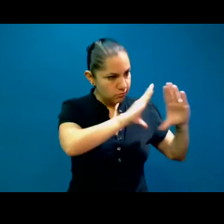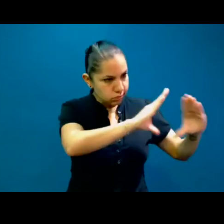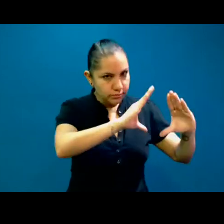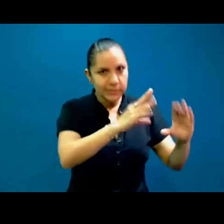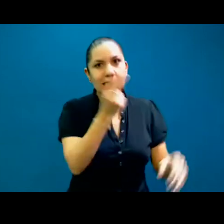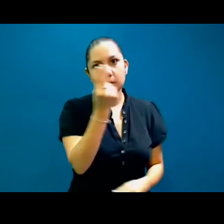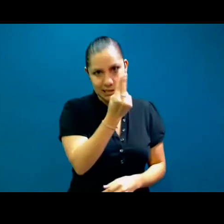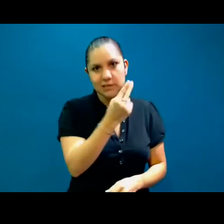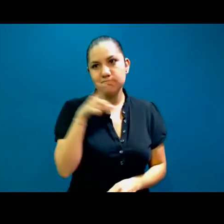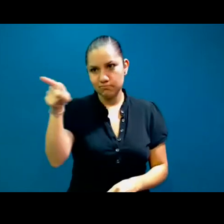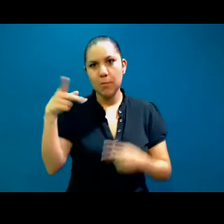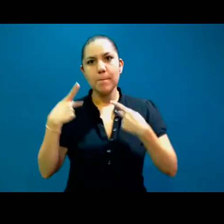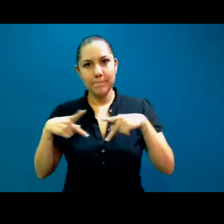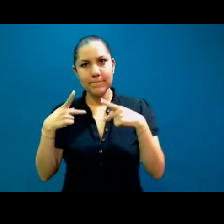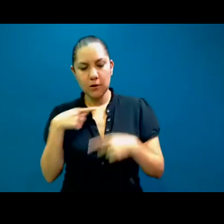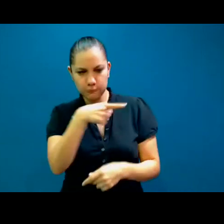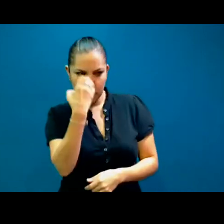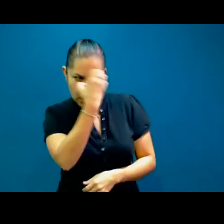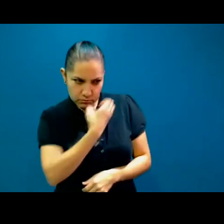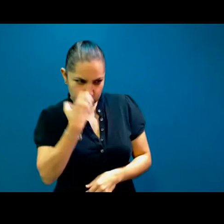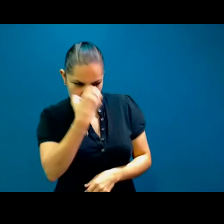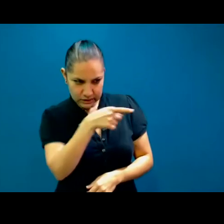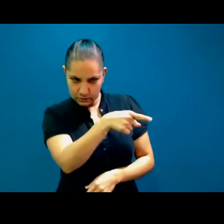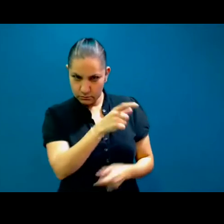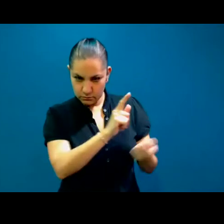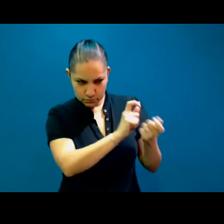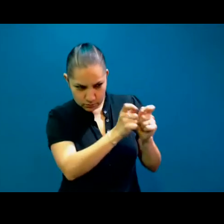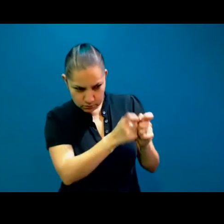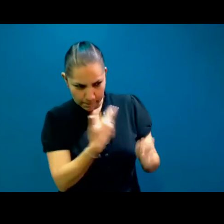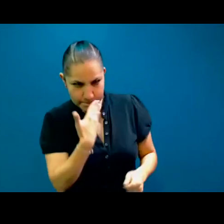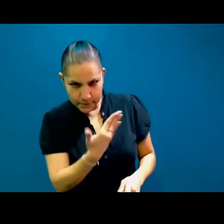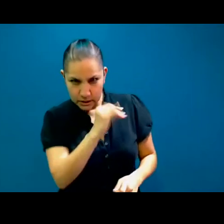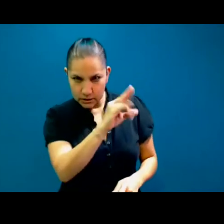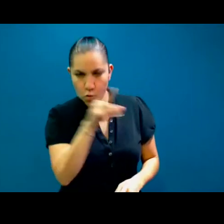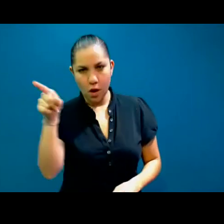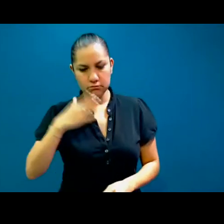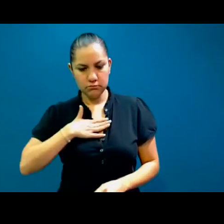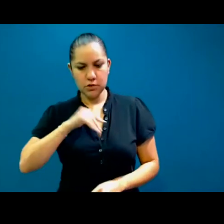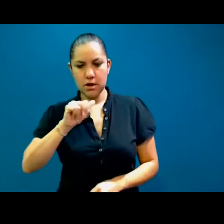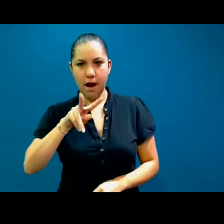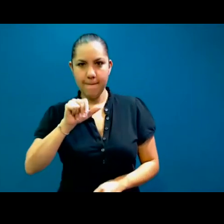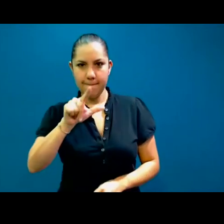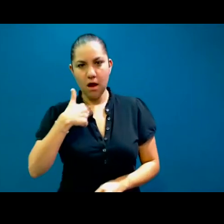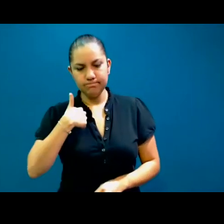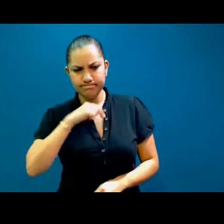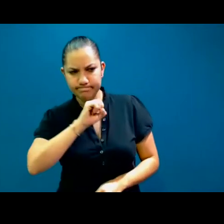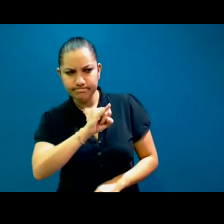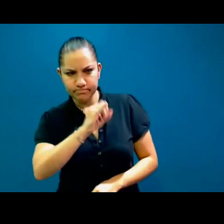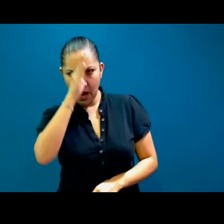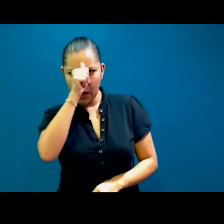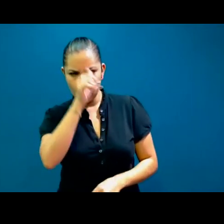que confirmen y que corroboren que el contenido está correcto y que es exactamente lo que se quiere decir en inglés.